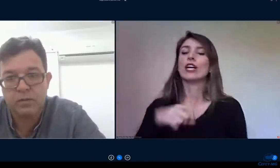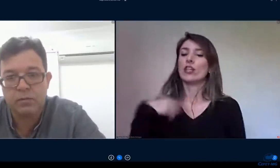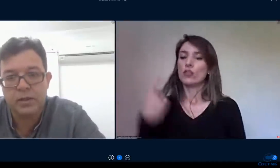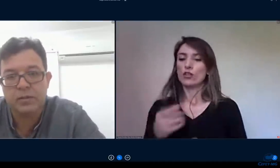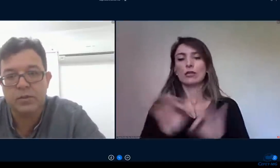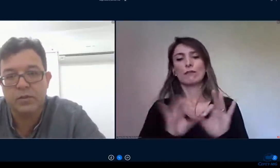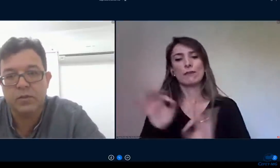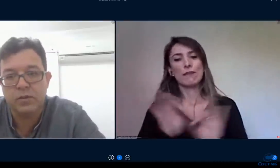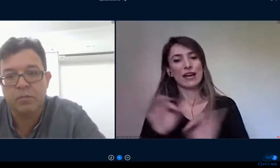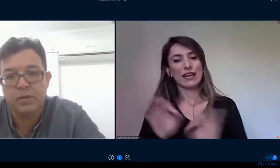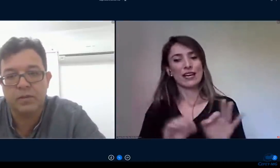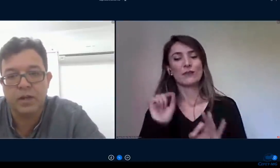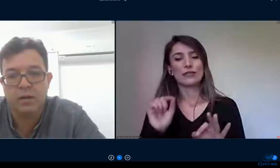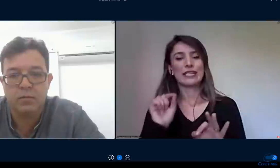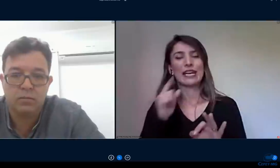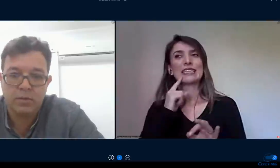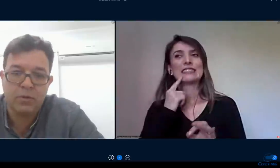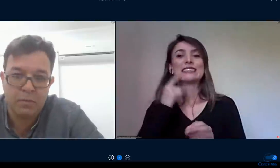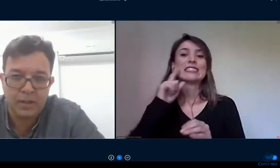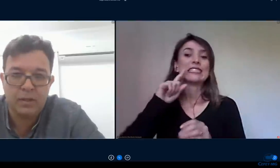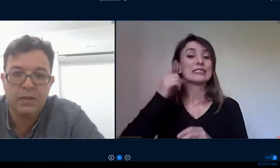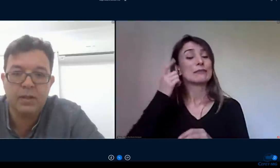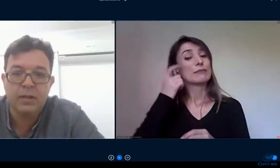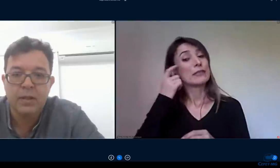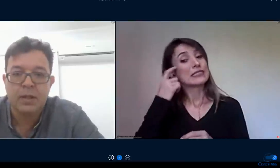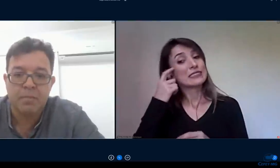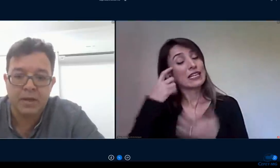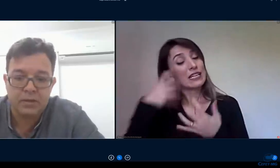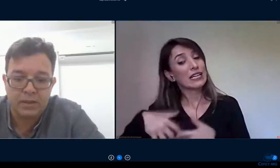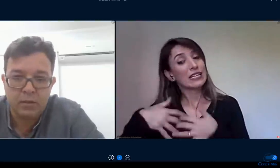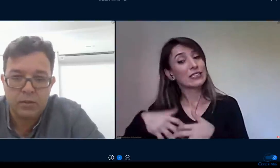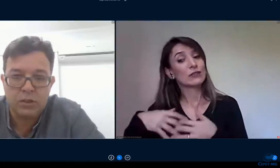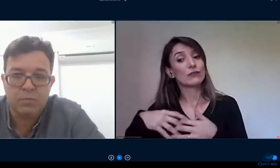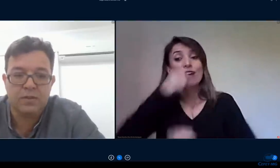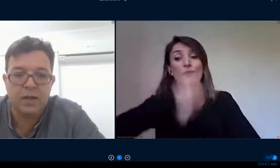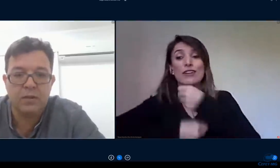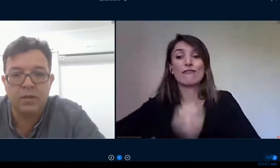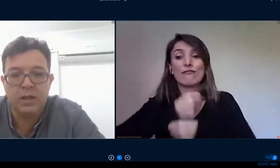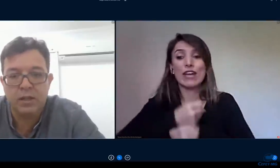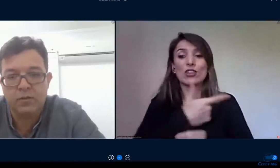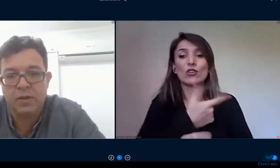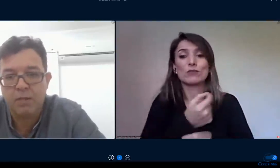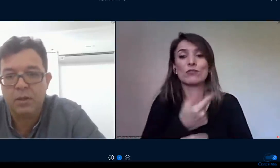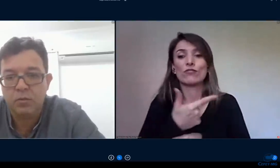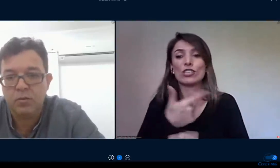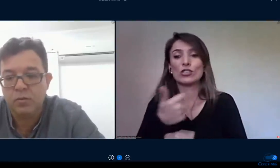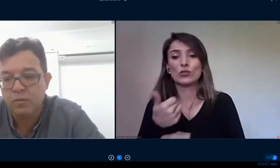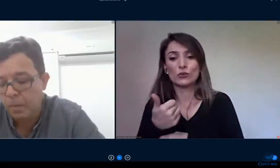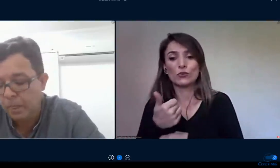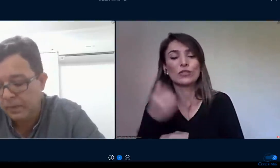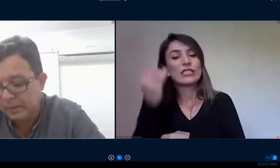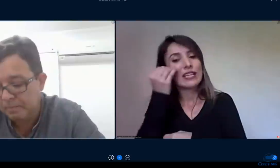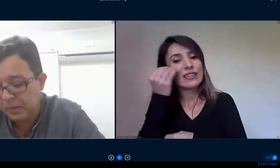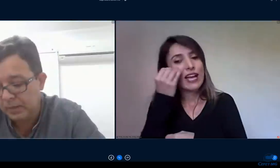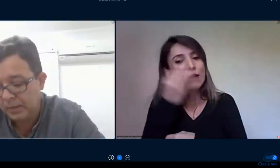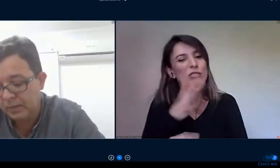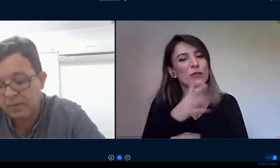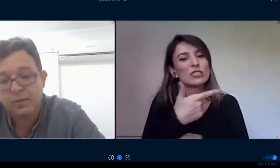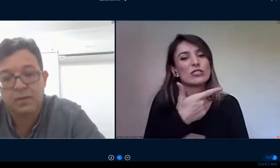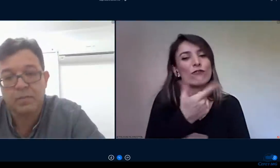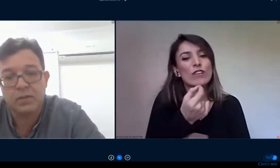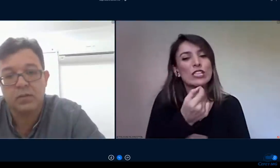20% né de ensino semipresencial uma forma híbrida para tentar otimizar isso daí aos sábados né